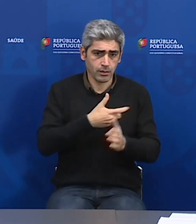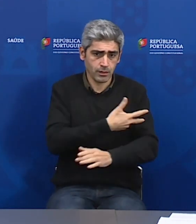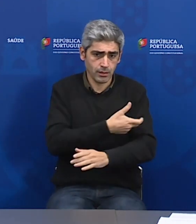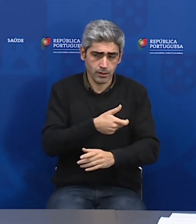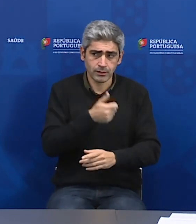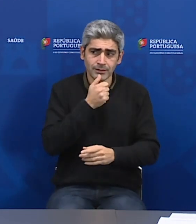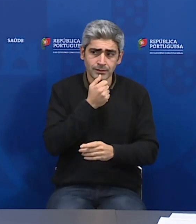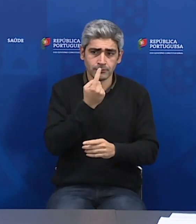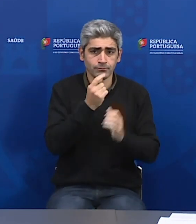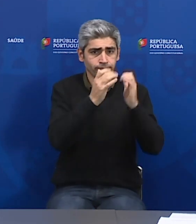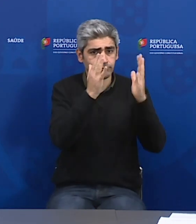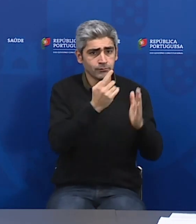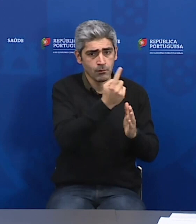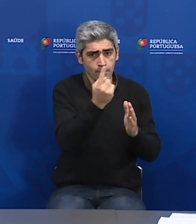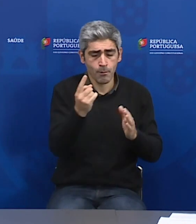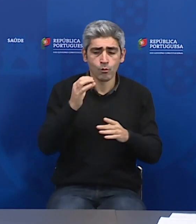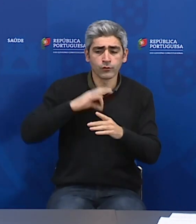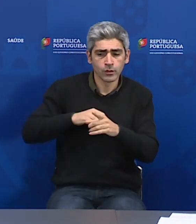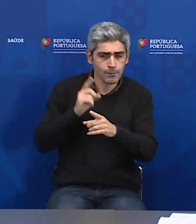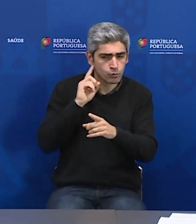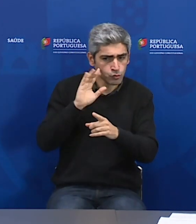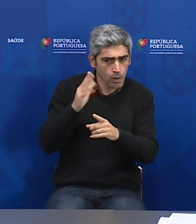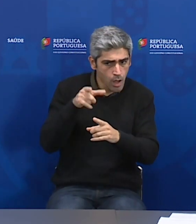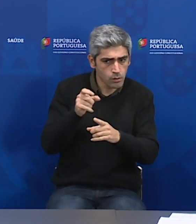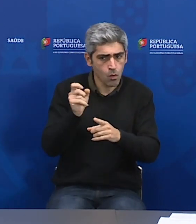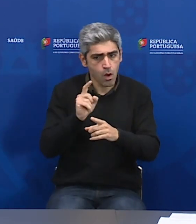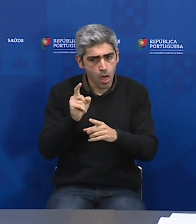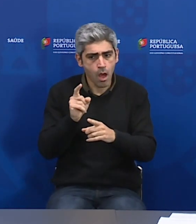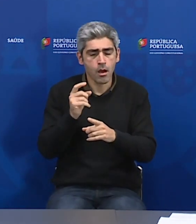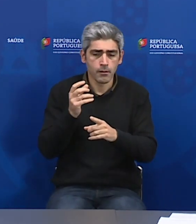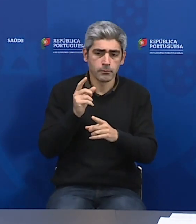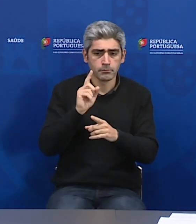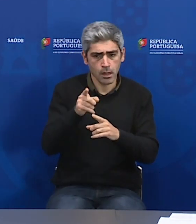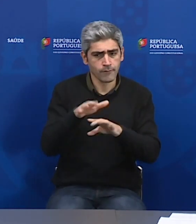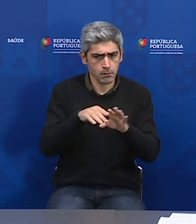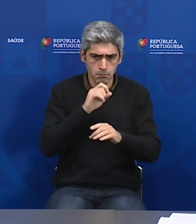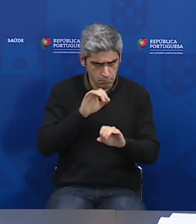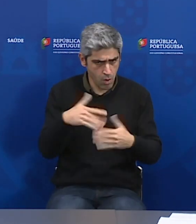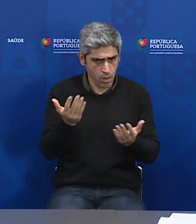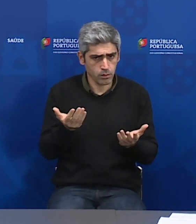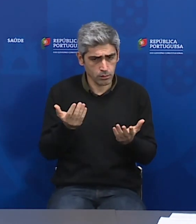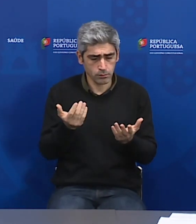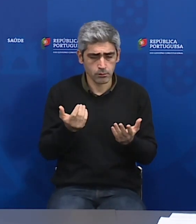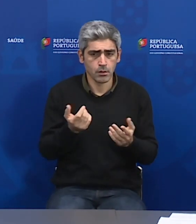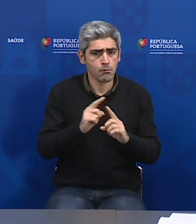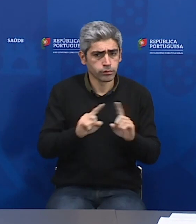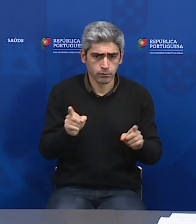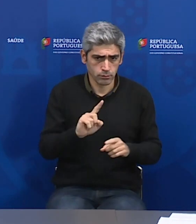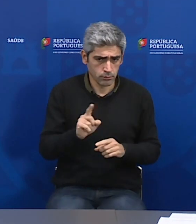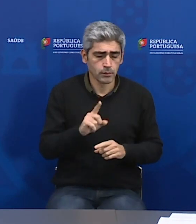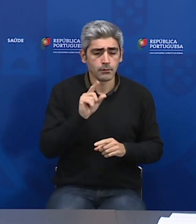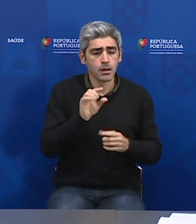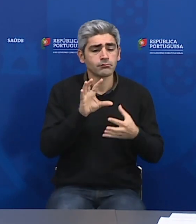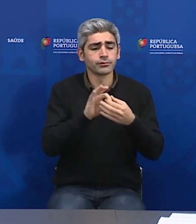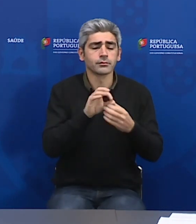decidir que naquele particular profissional é importante fazer o teste, esse teste será feito. Uma nota em relação aos